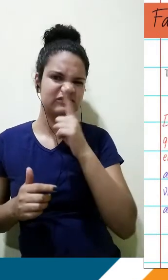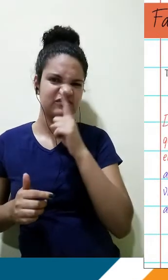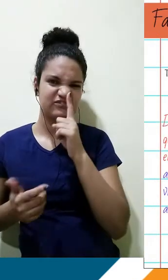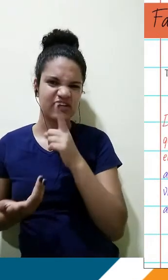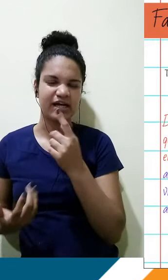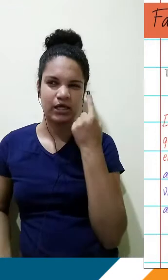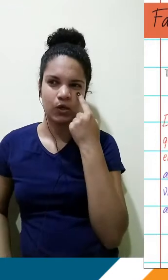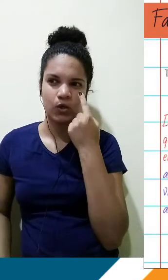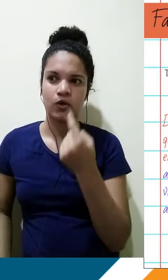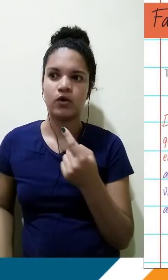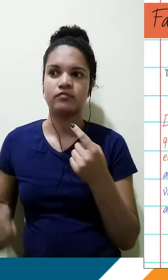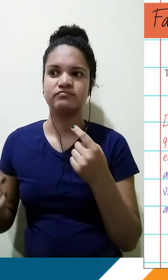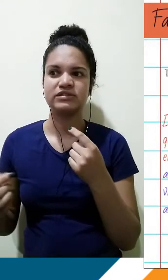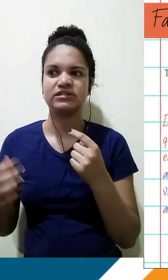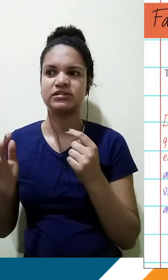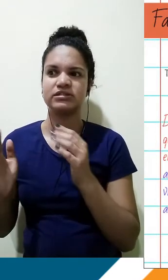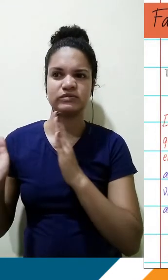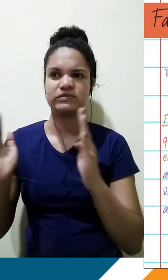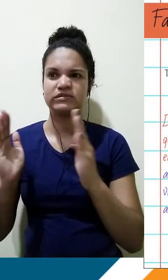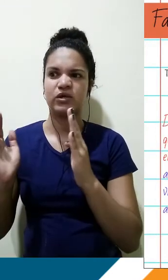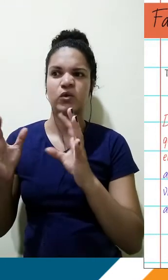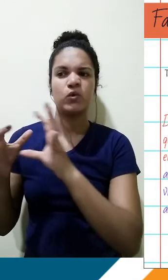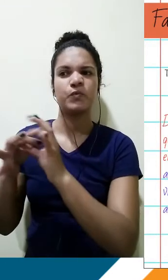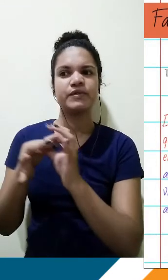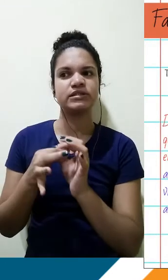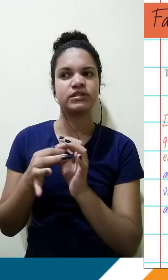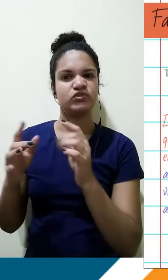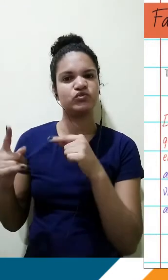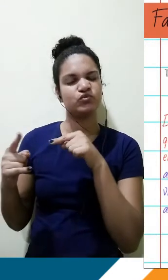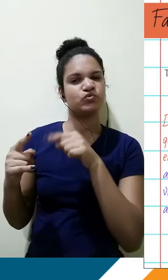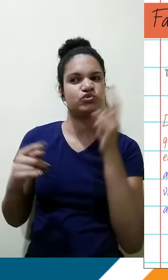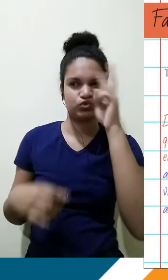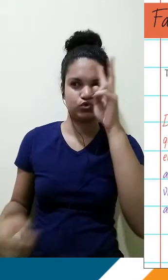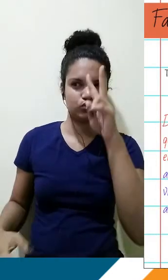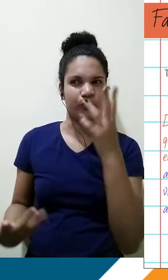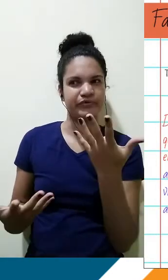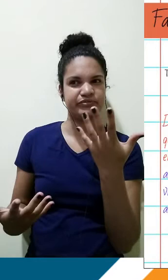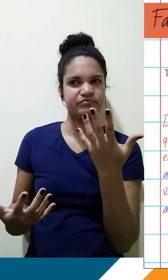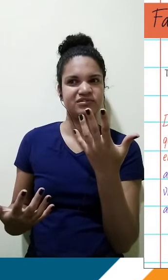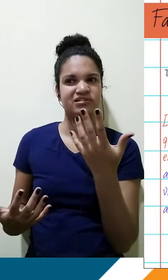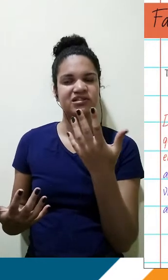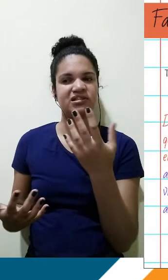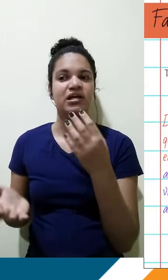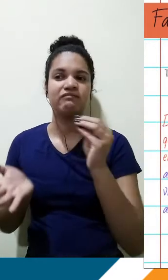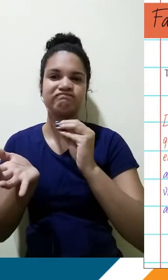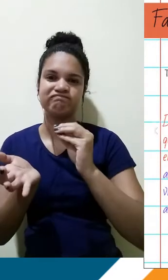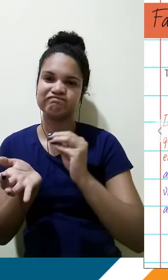repertório histórico e não há uma problematização tão produtiva quanto poderia. Além disso, perceberam que não